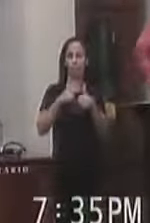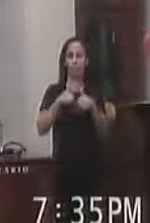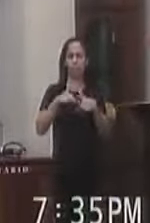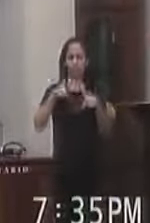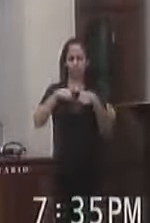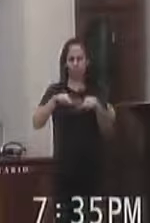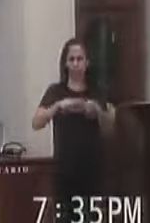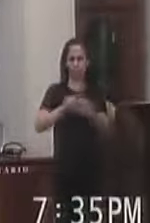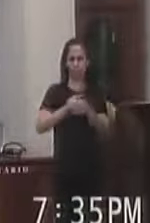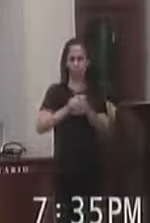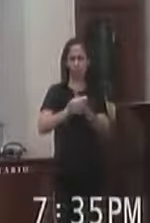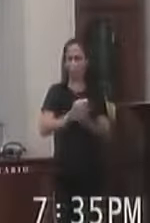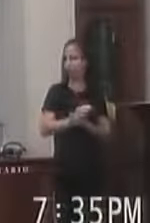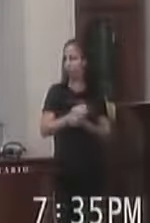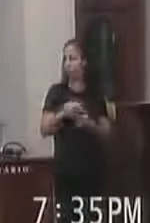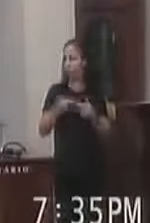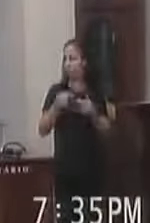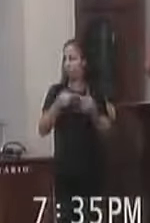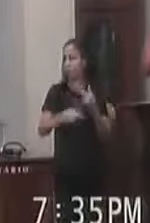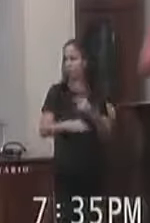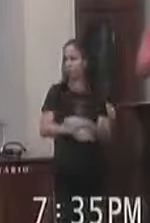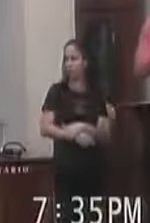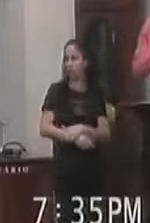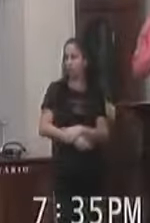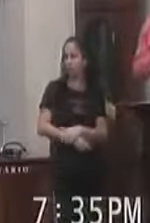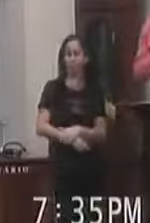Serviço Nesse município Em discussão